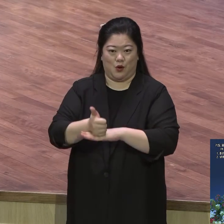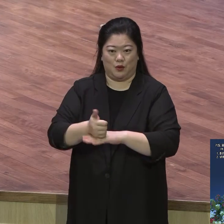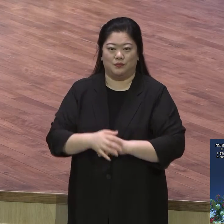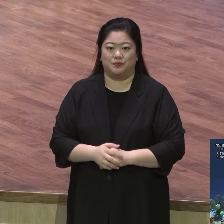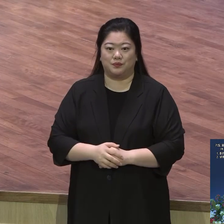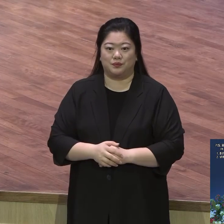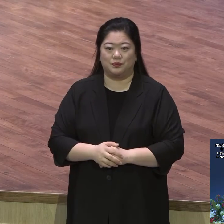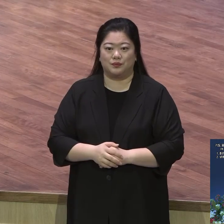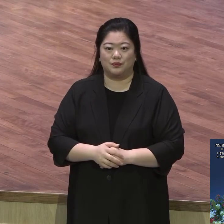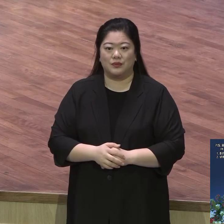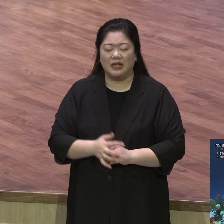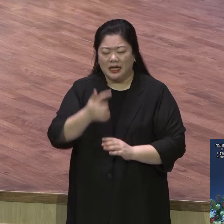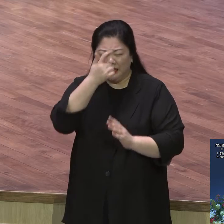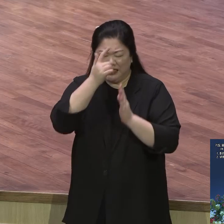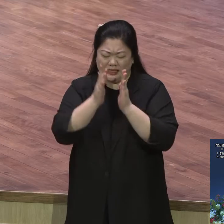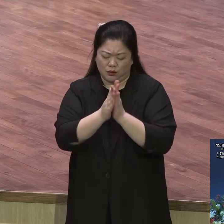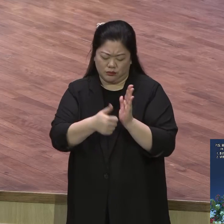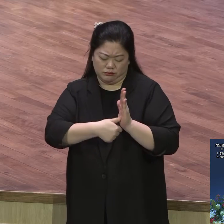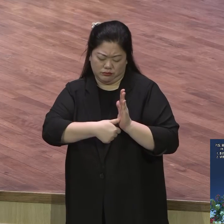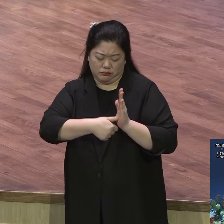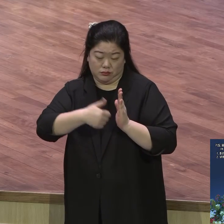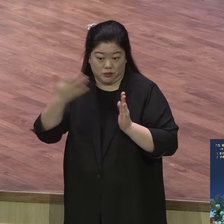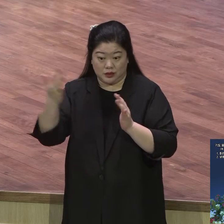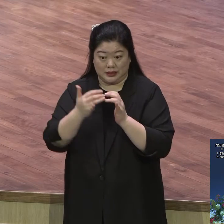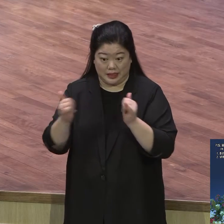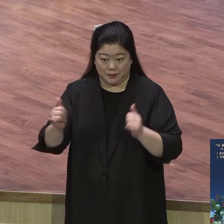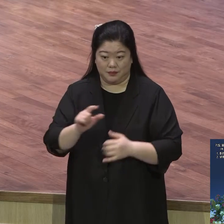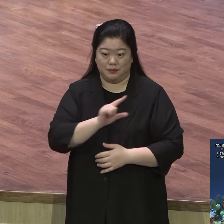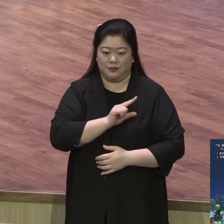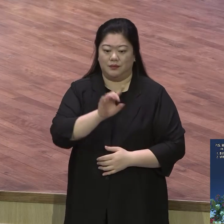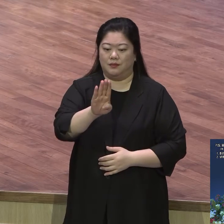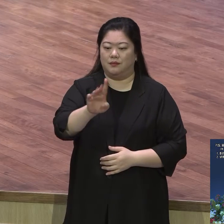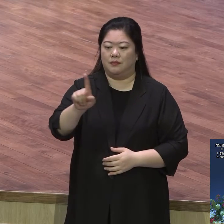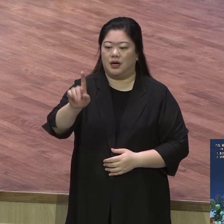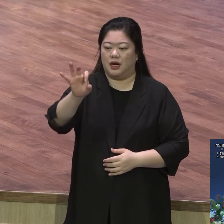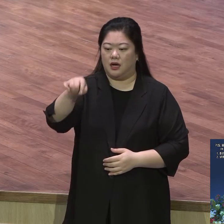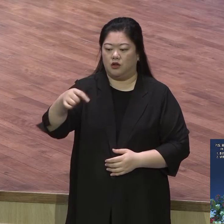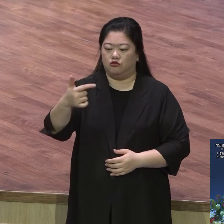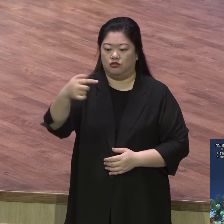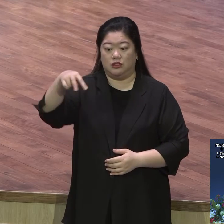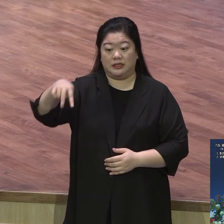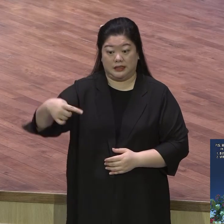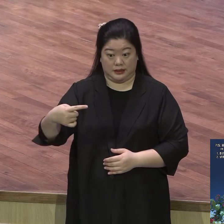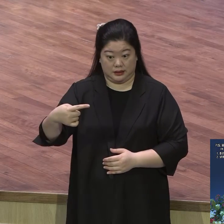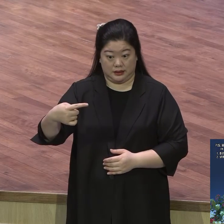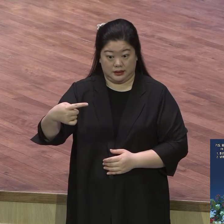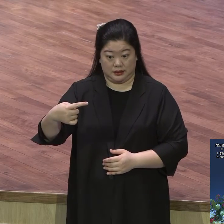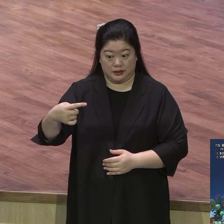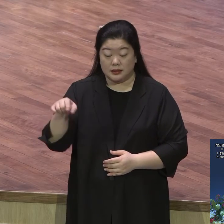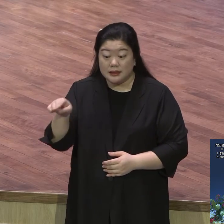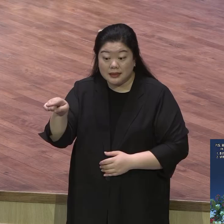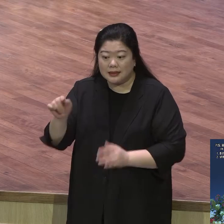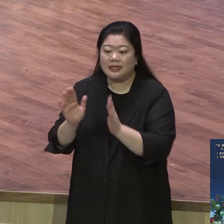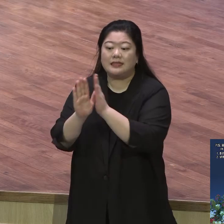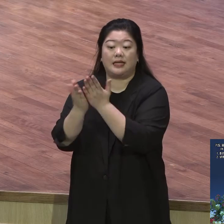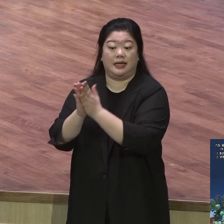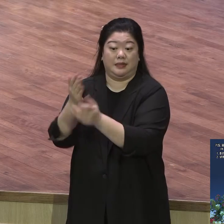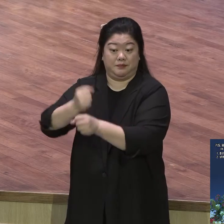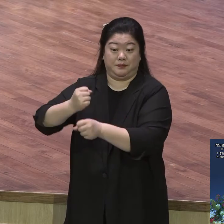성자예요 기도의 강자라는 책을 썼는데 기도의 강자 여기 보면 기도의 위력이 얼마나 크고 놀라운지 이거